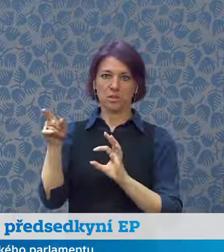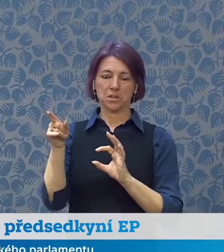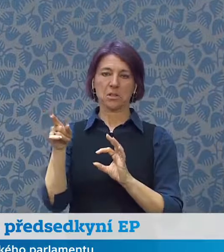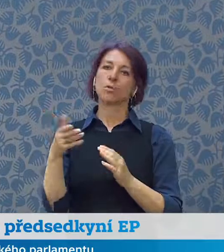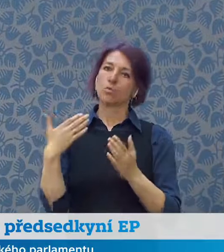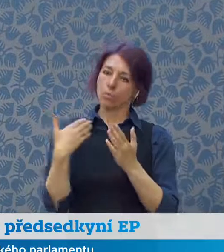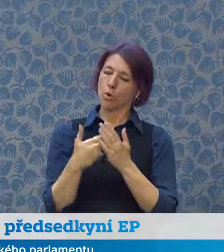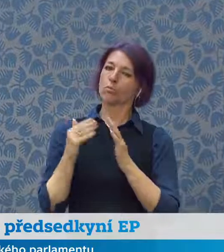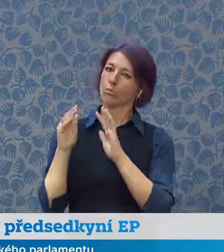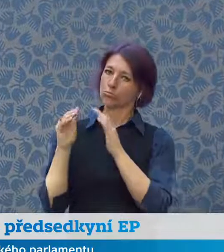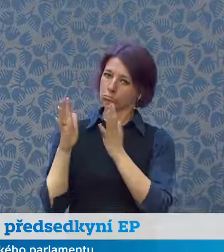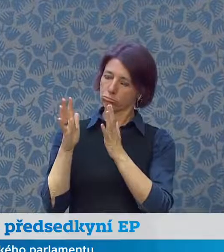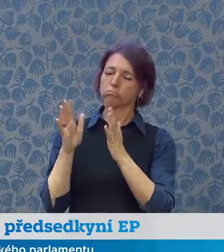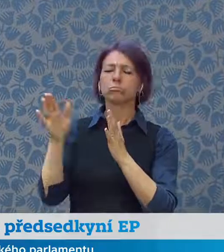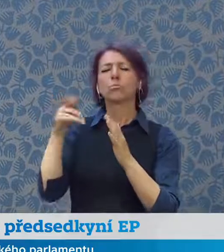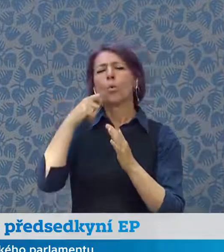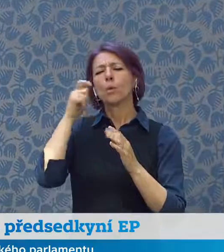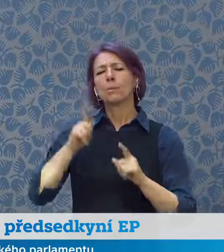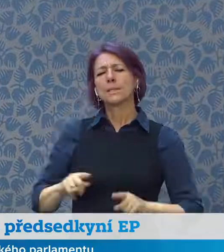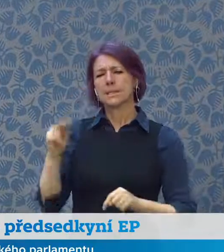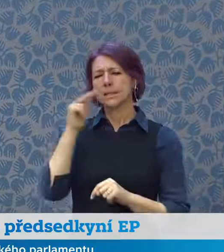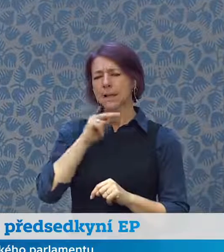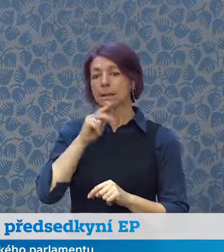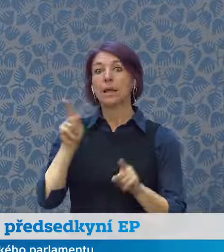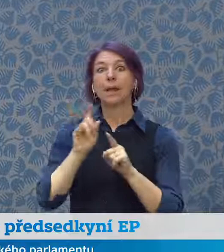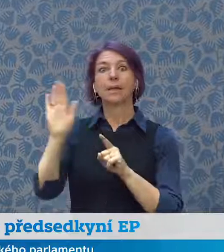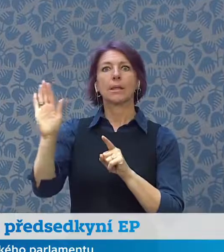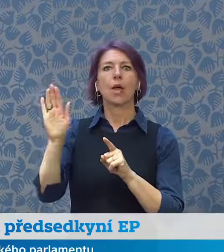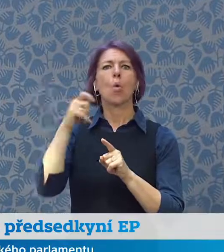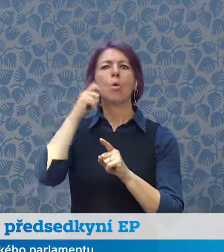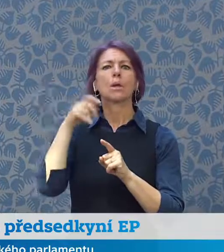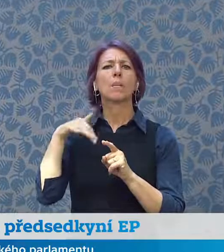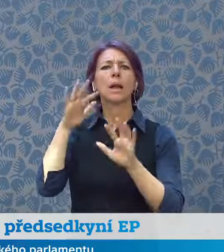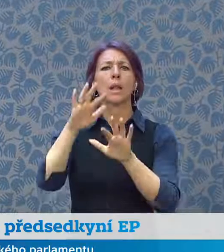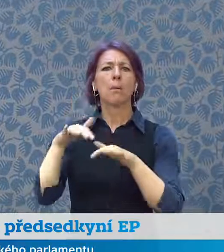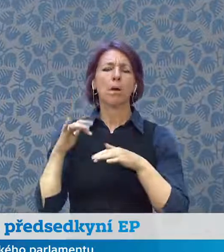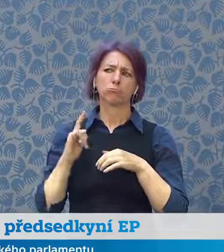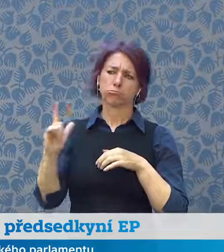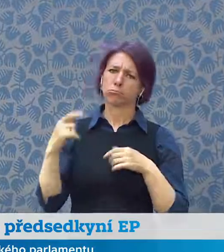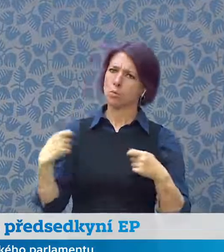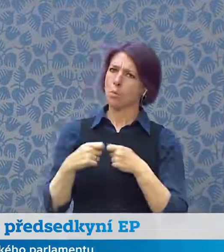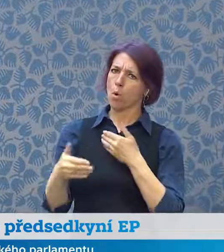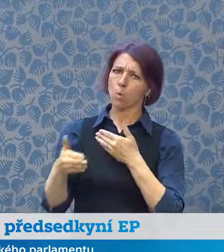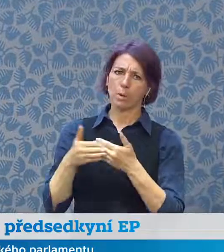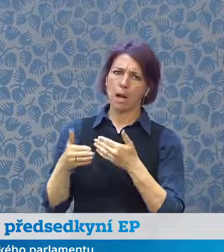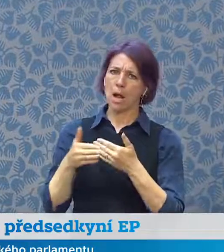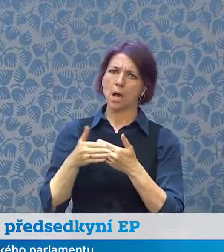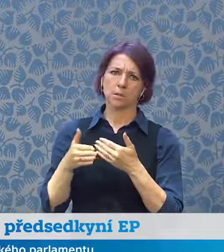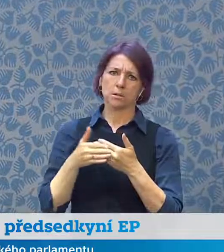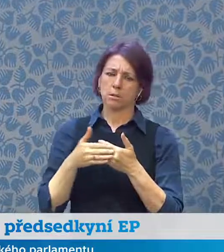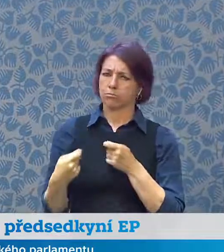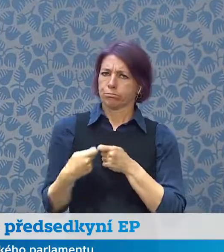prezidenta Zelenského a jeho kolegy, ale i ukrajinský parlament, se kterým náš parlament velmi růzce spolupracuje